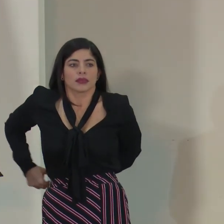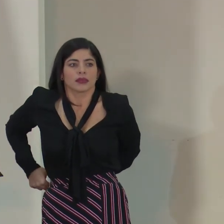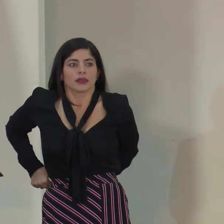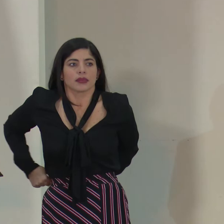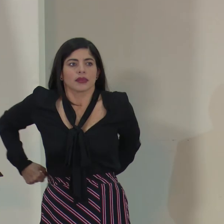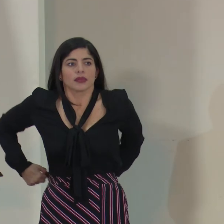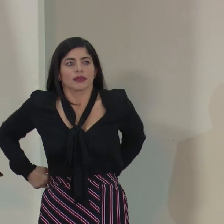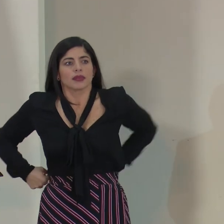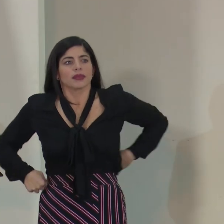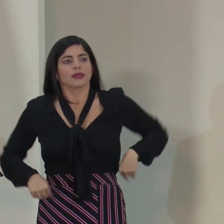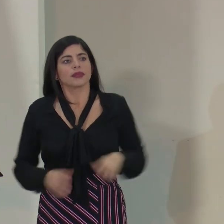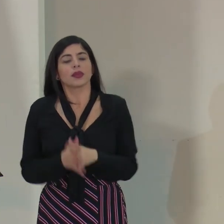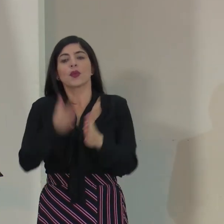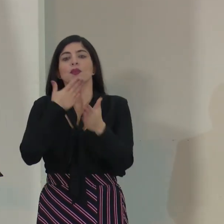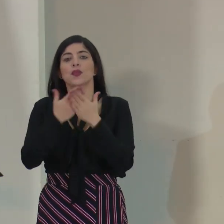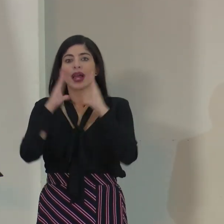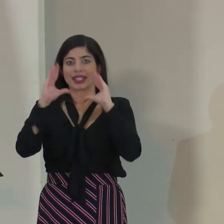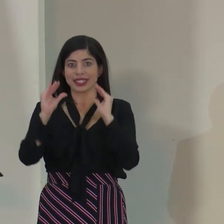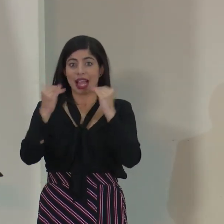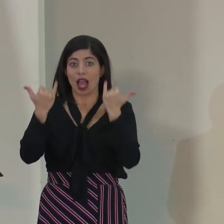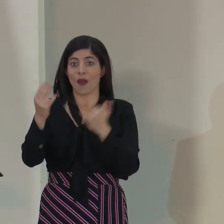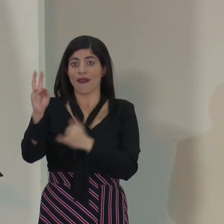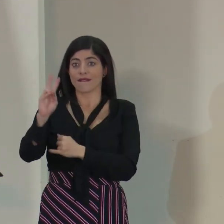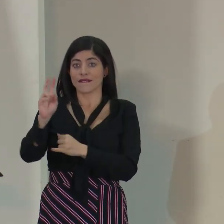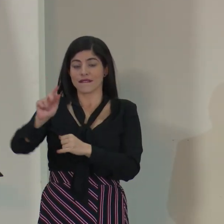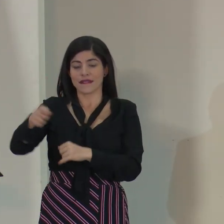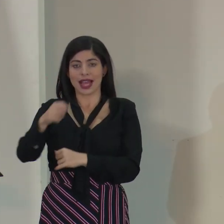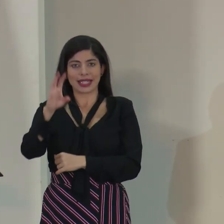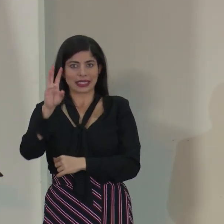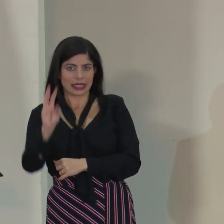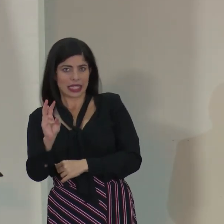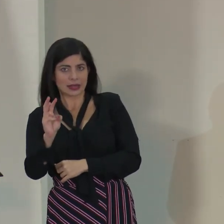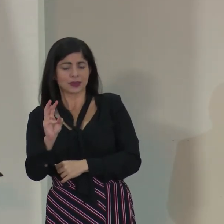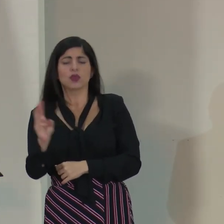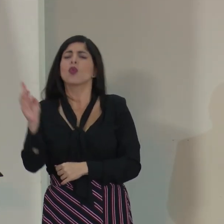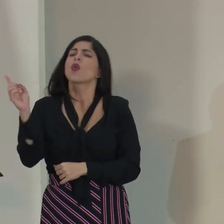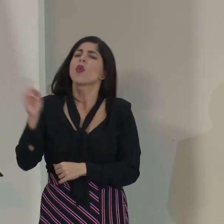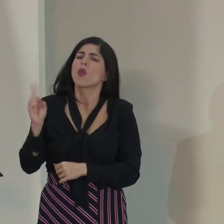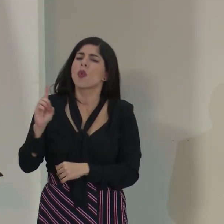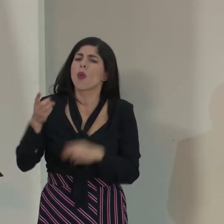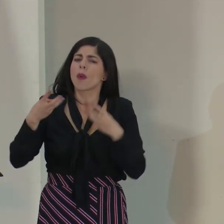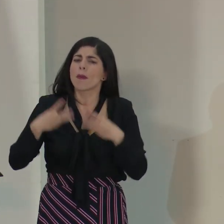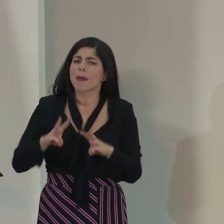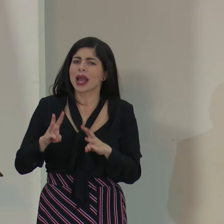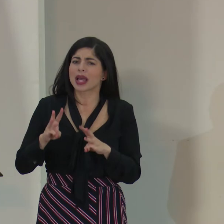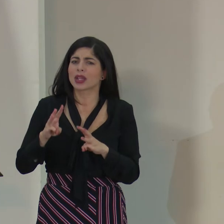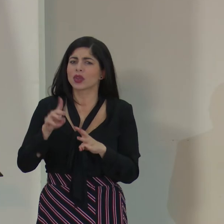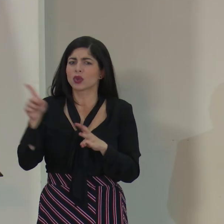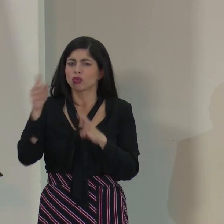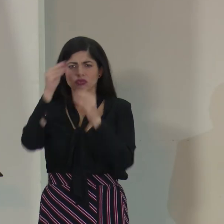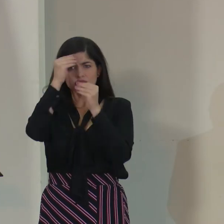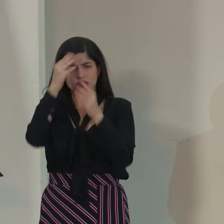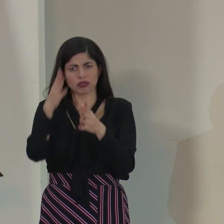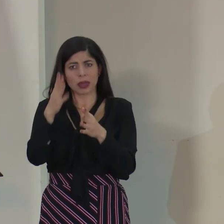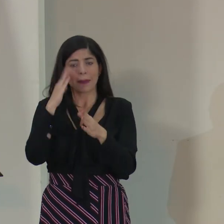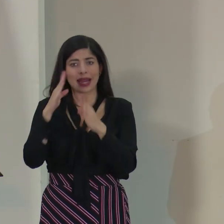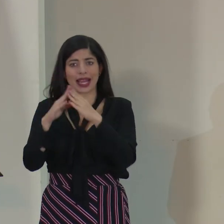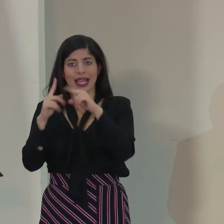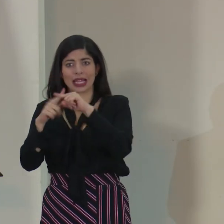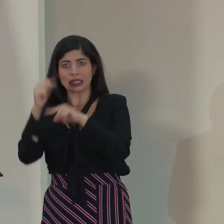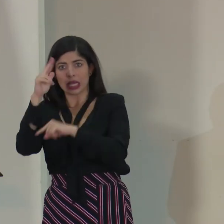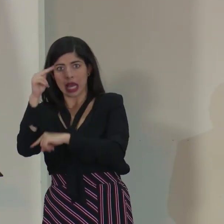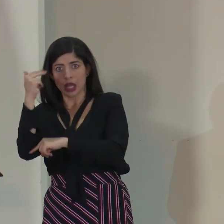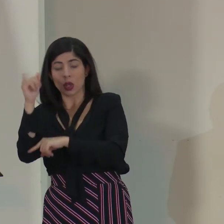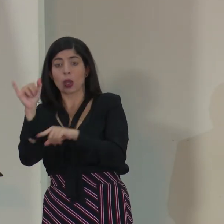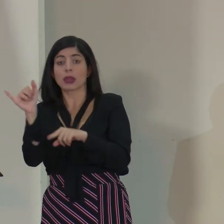Buenas tardes. Estamos en vivo para Canal 6. ¿Cuáles son esas medidas que se anuncian para la Iglesia Católica? Y en